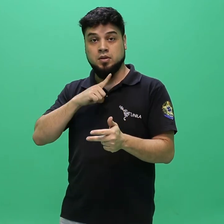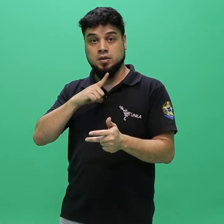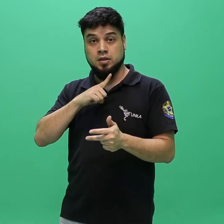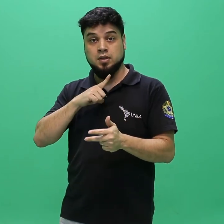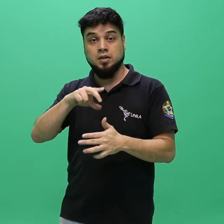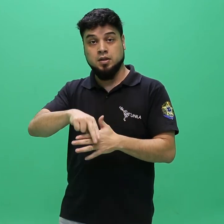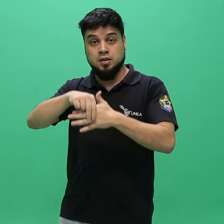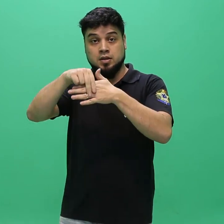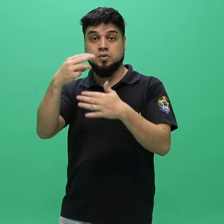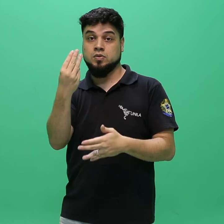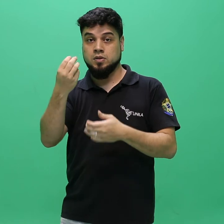3.